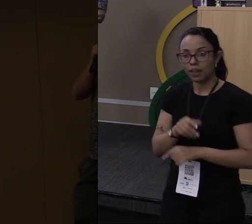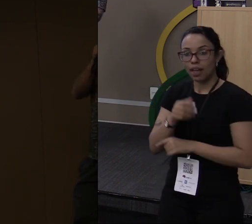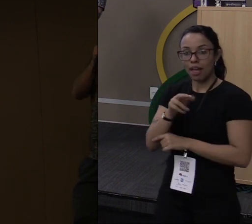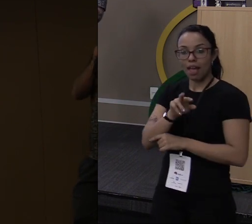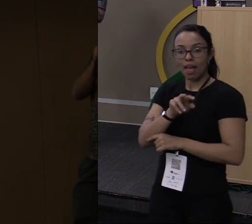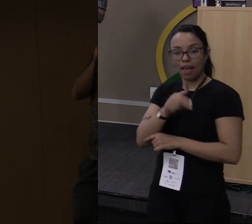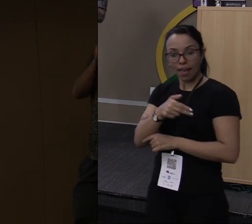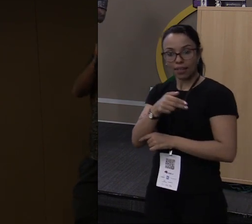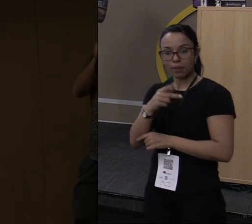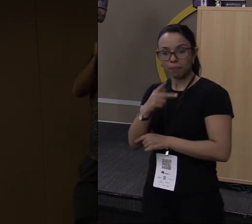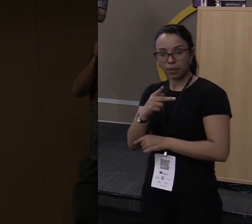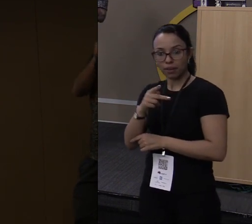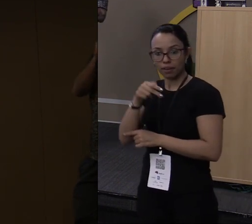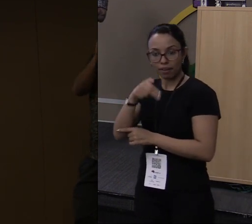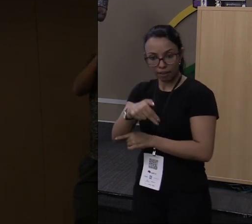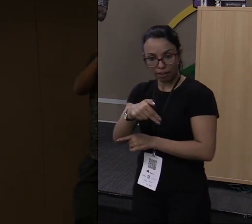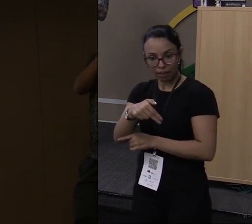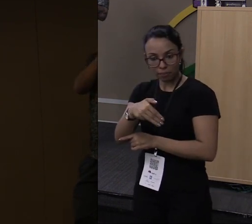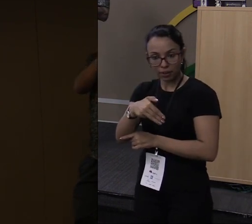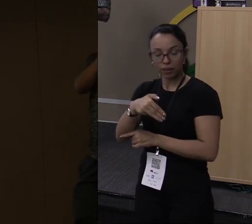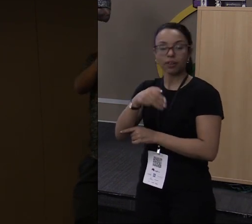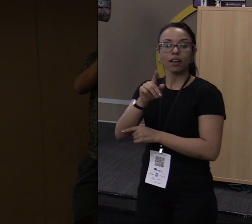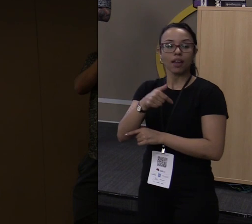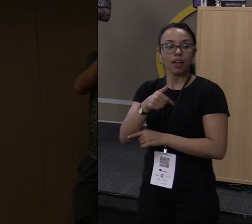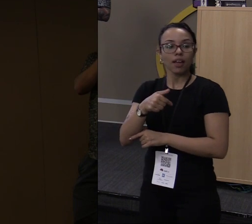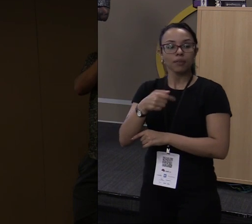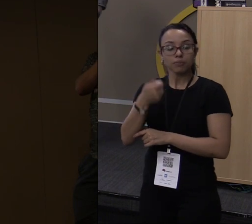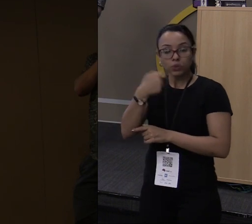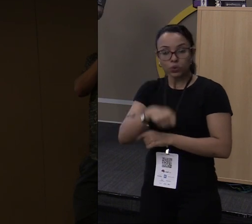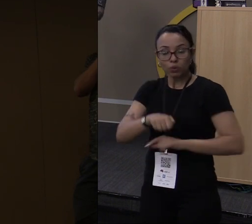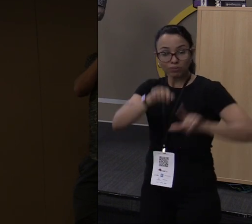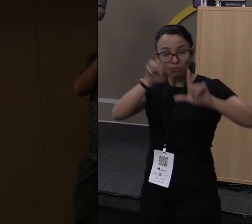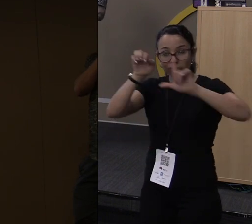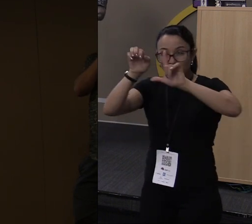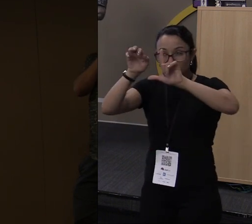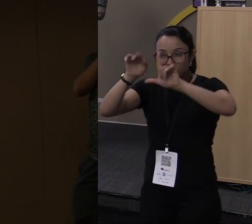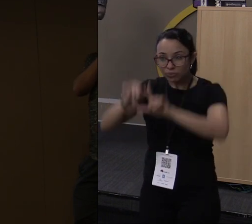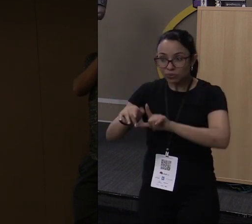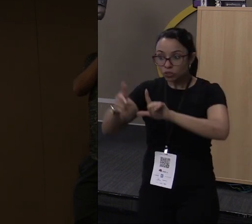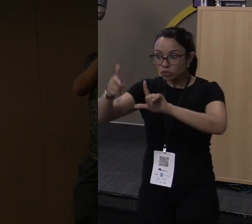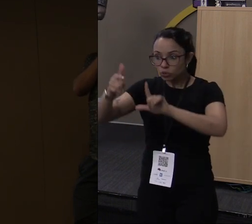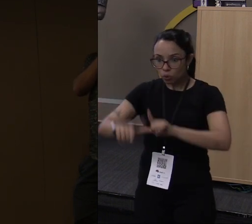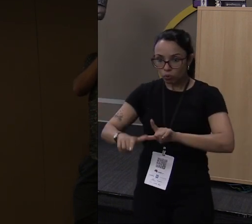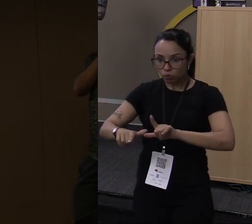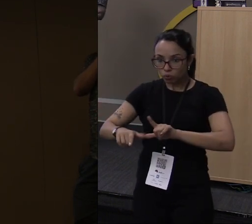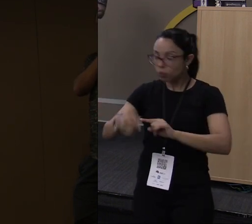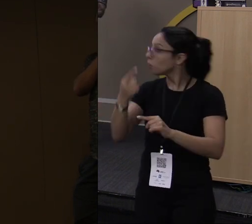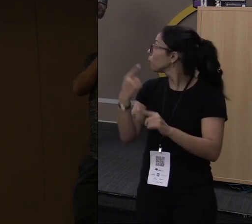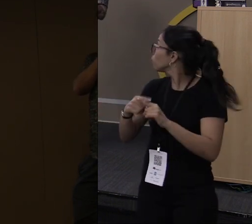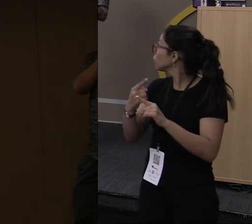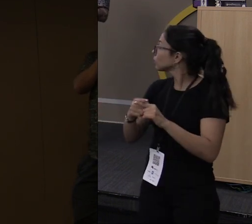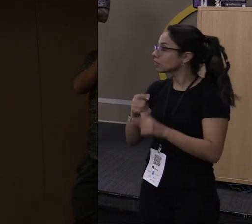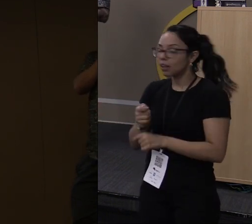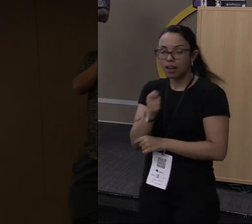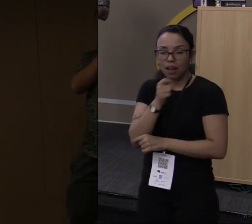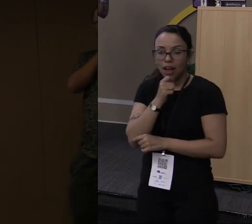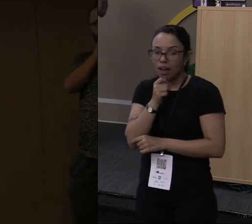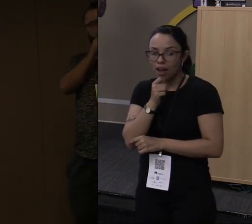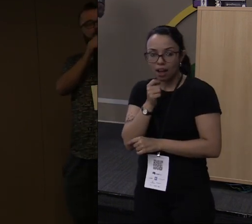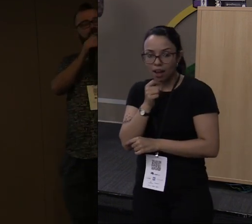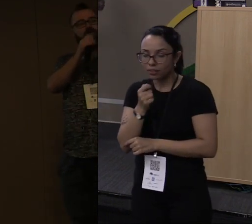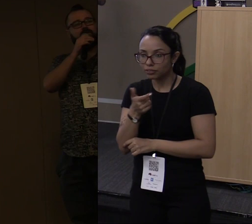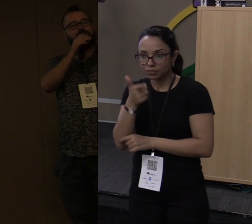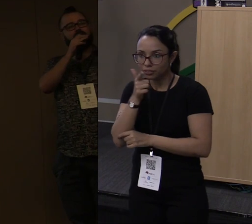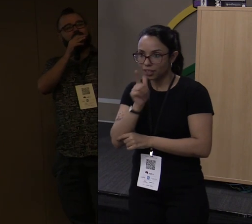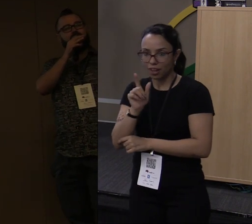pacotes do Node.js, ele teve que ser reescrito em Rust. Porque ele não estava sendo performático e estava